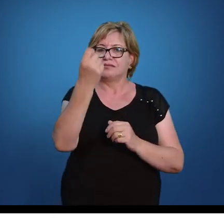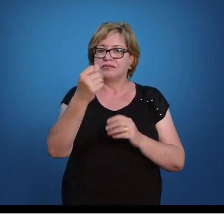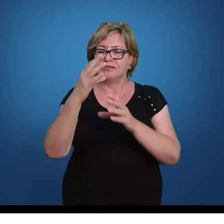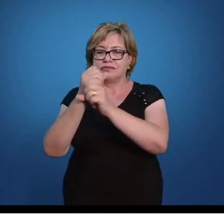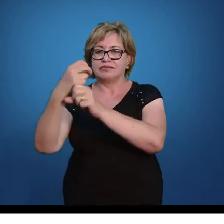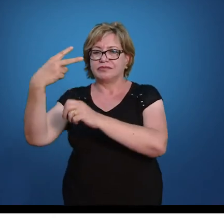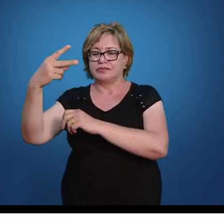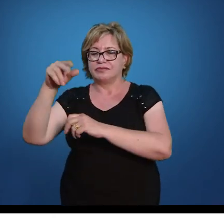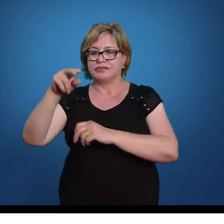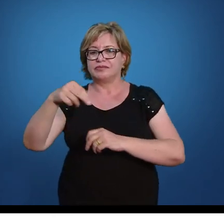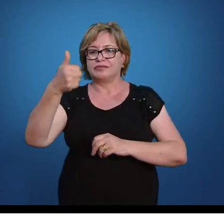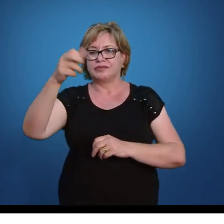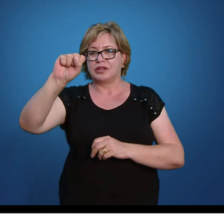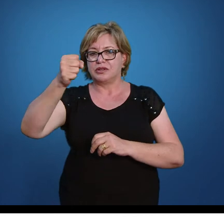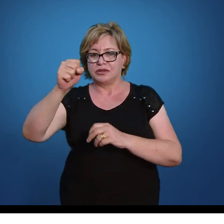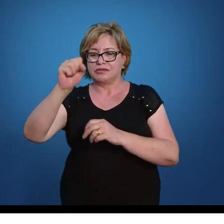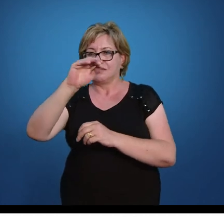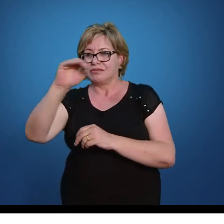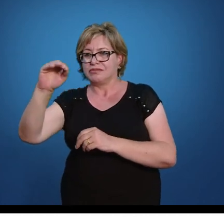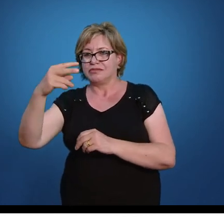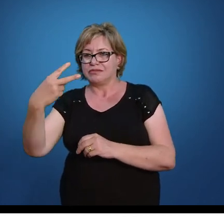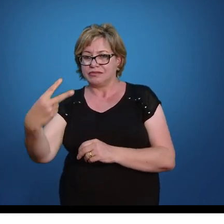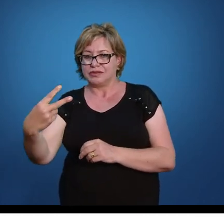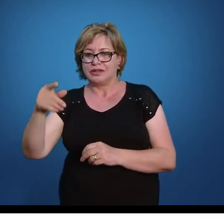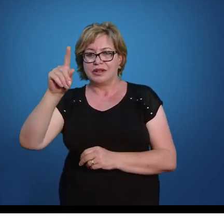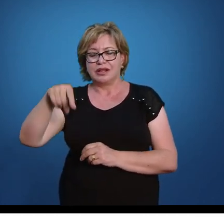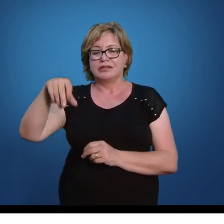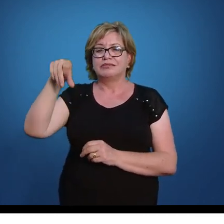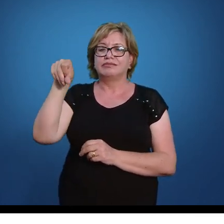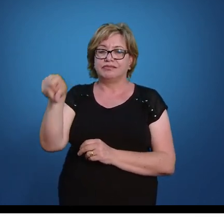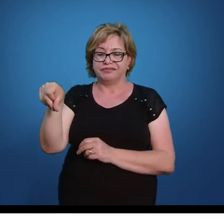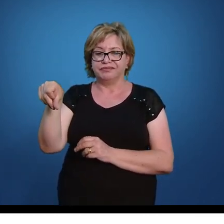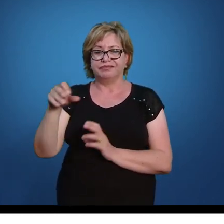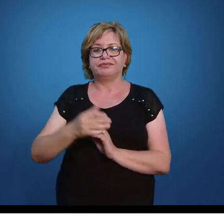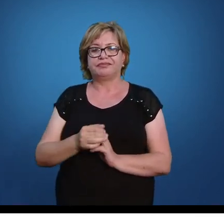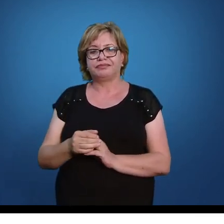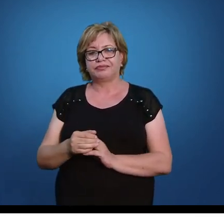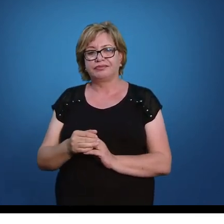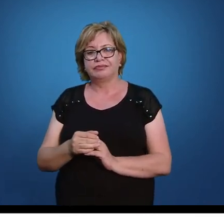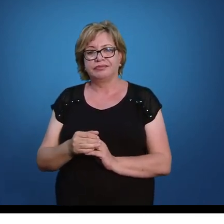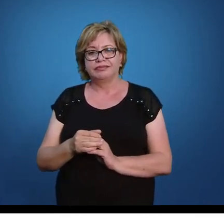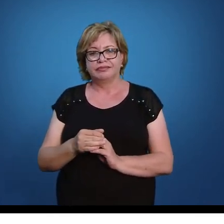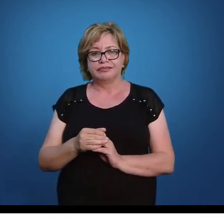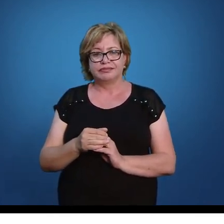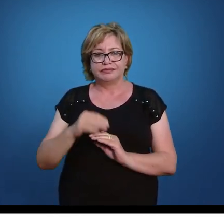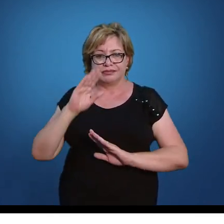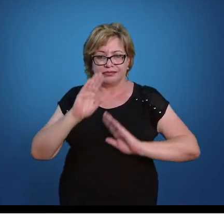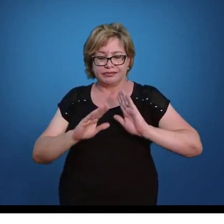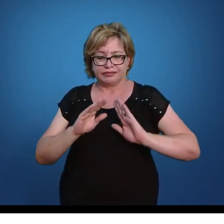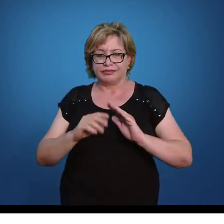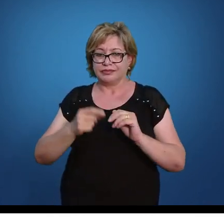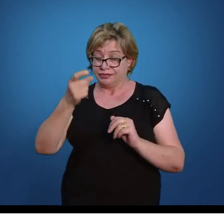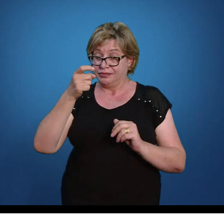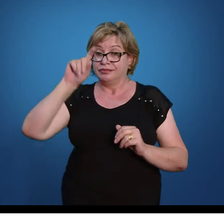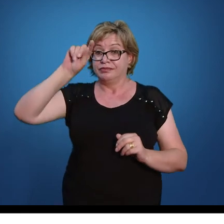18 18 dividido por 2 dá 9 que é uma solução. x'